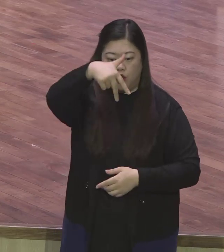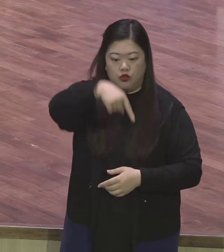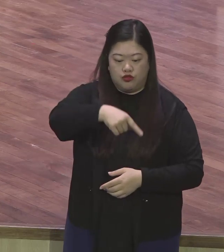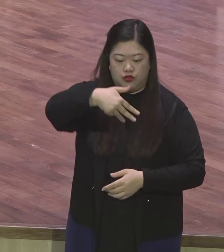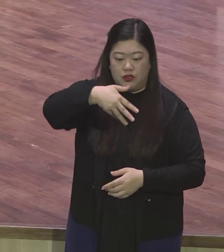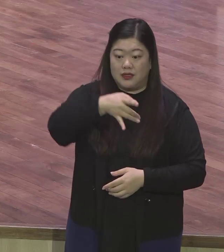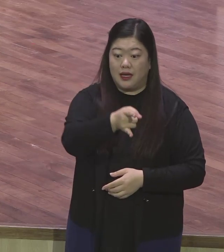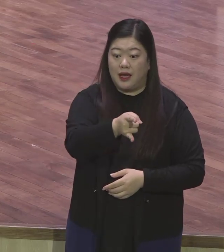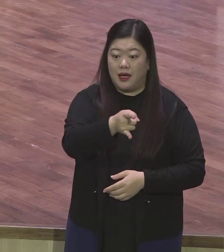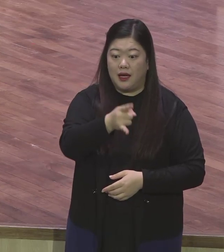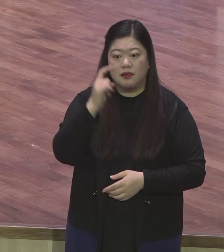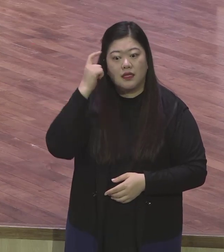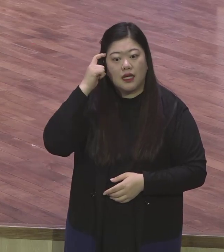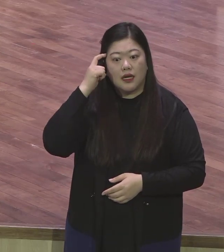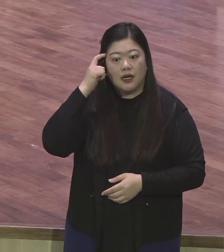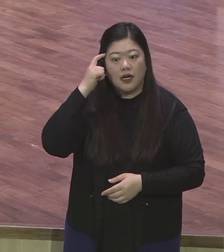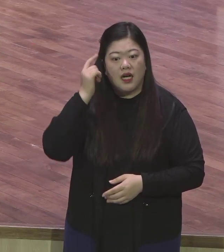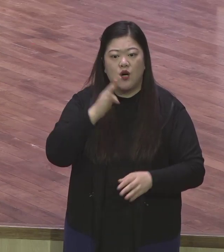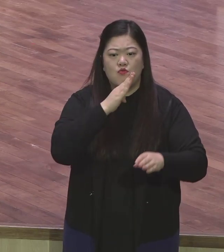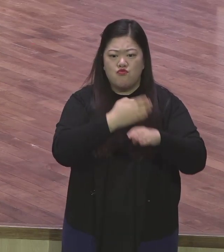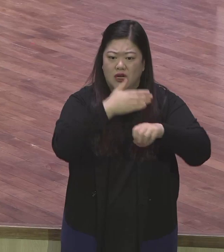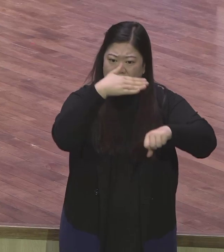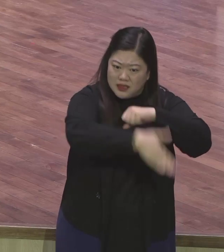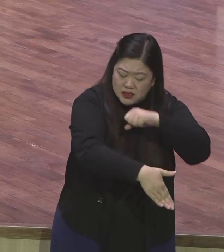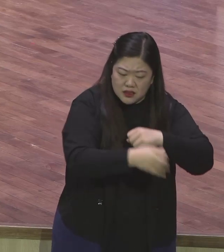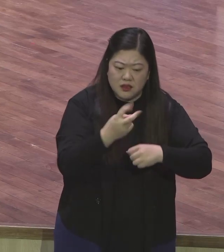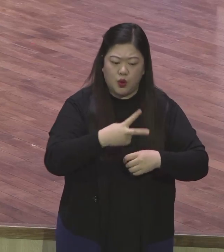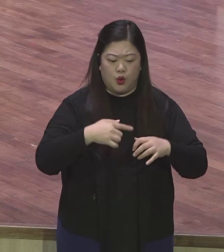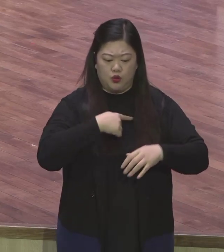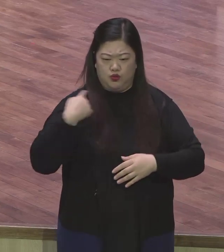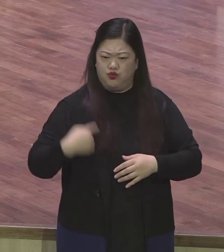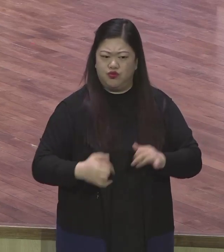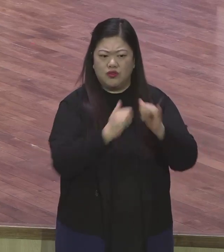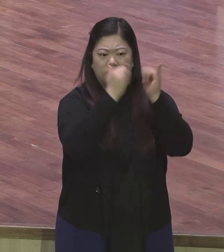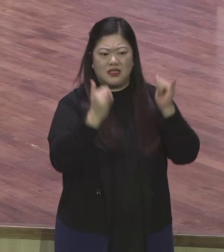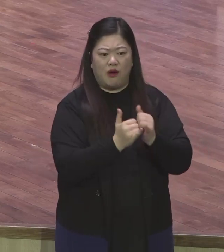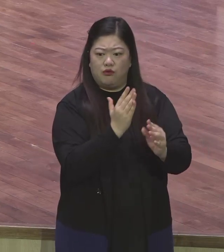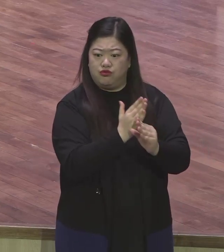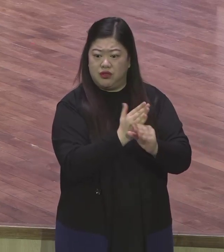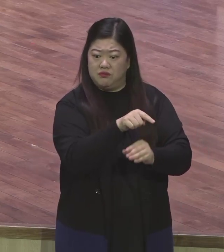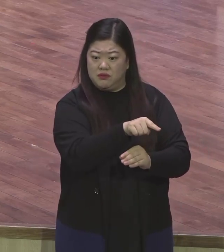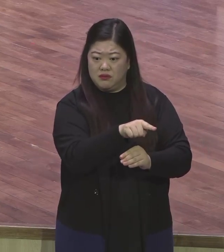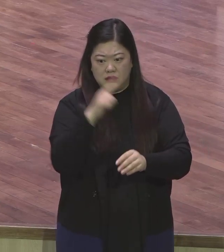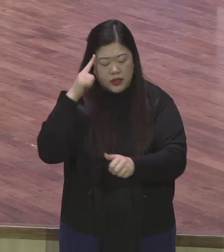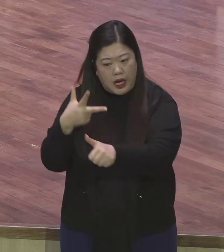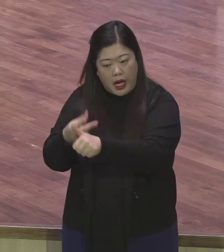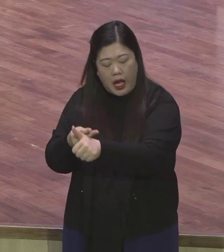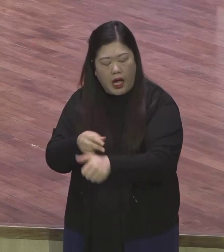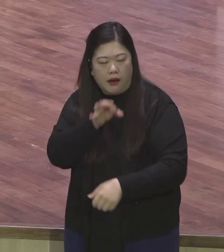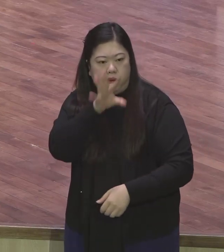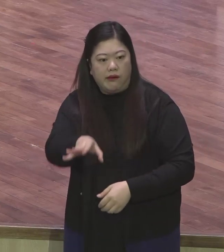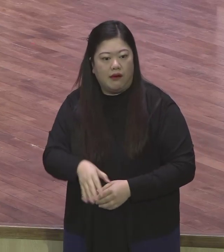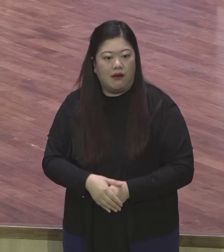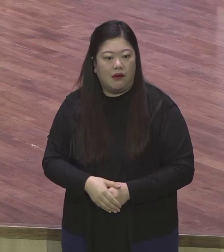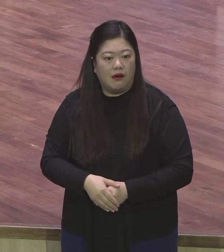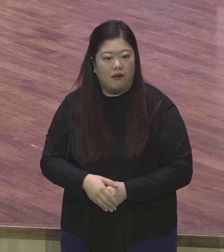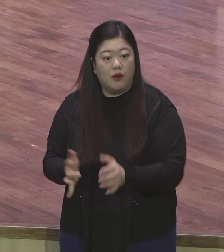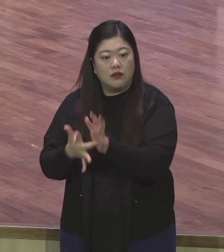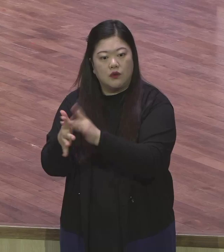무조건 그렇게 잡아 가두든지 죽이든지 그만큼 여러분 사단이